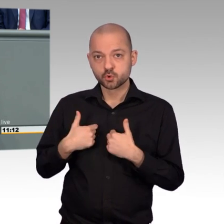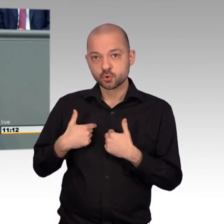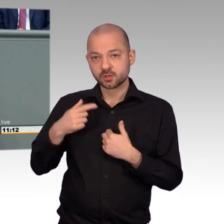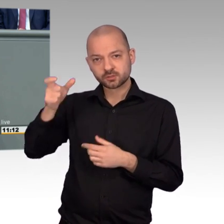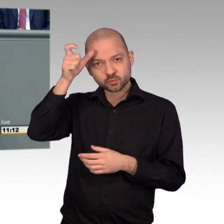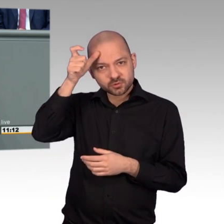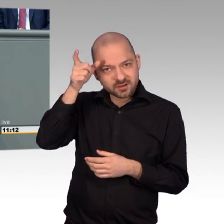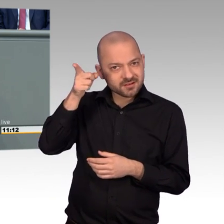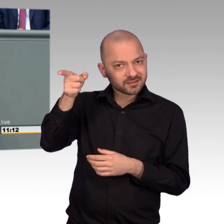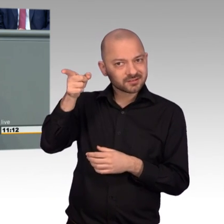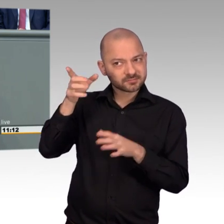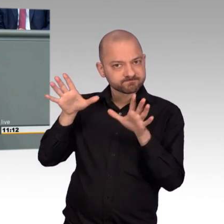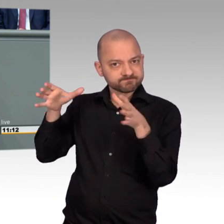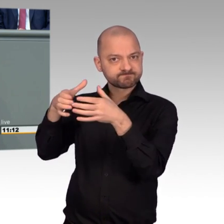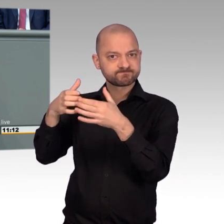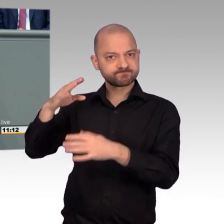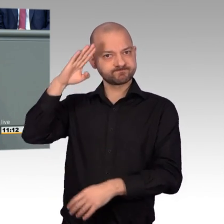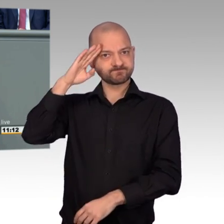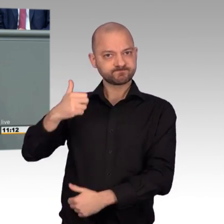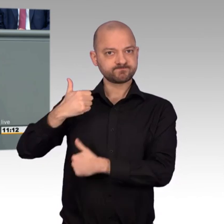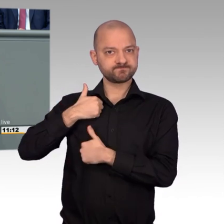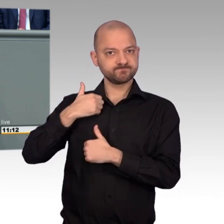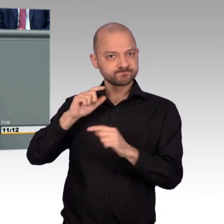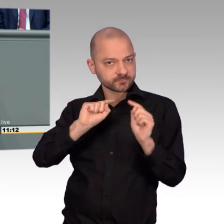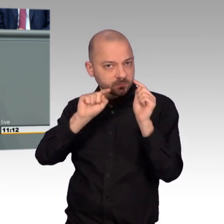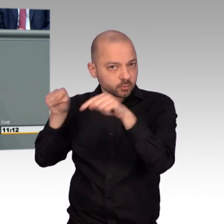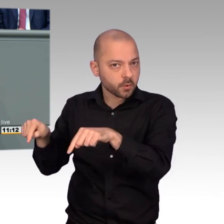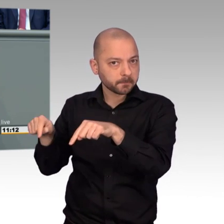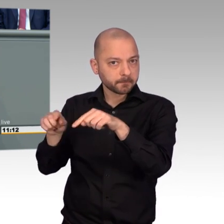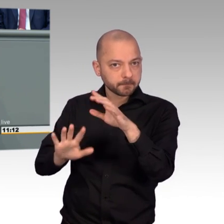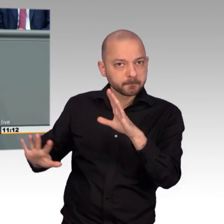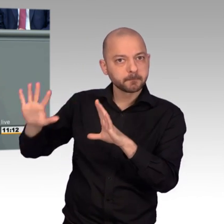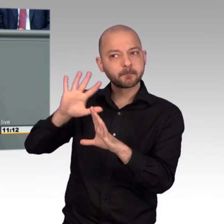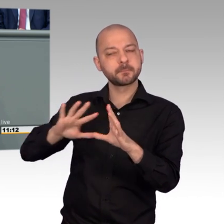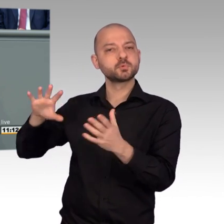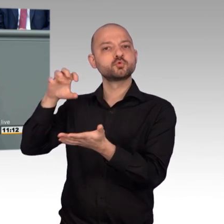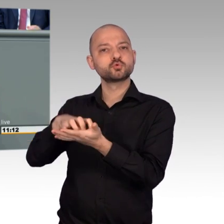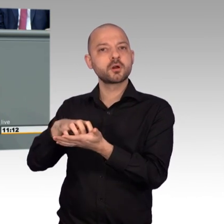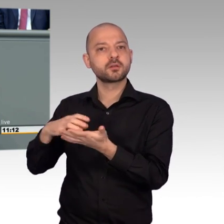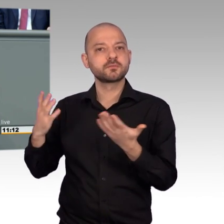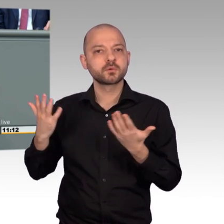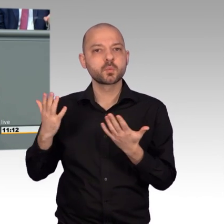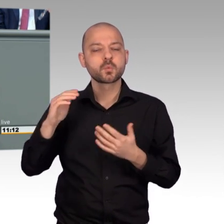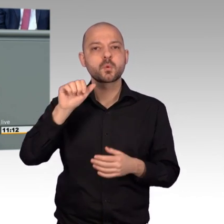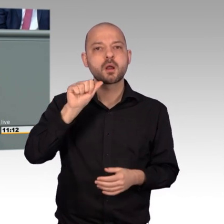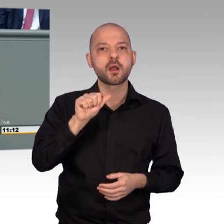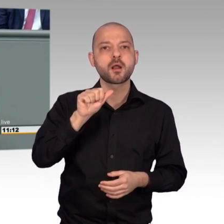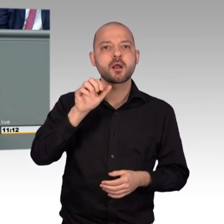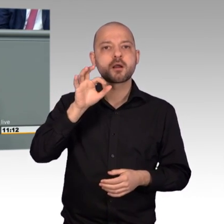was wir erlebt haben, ist der Einsatz türkischer Streitkräfte im Norden Syriens um